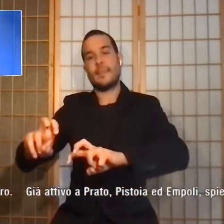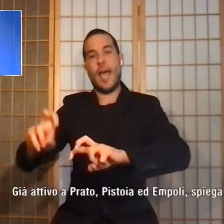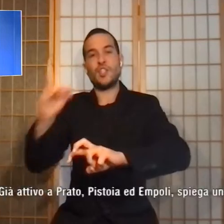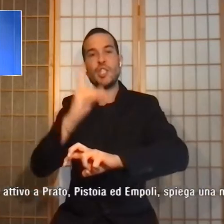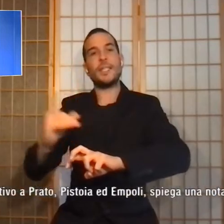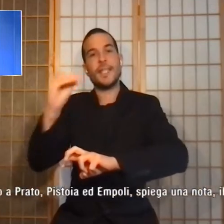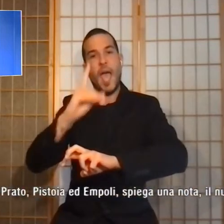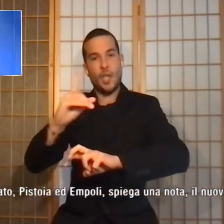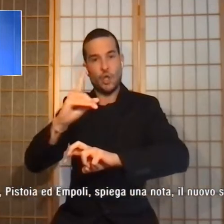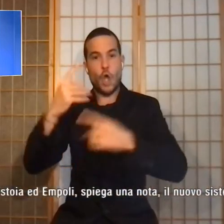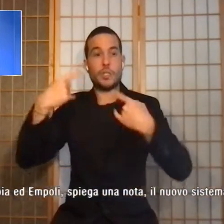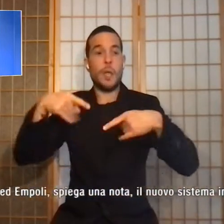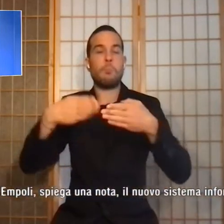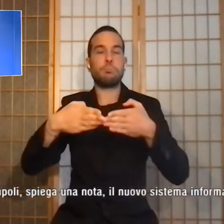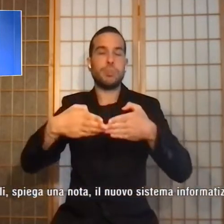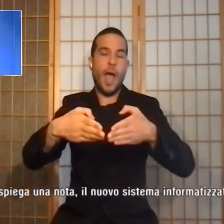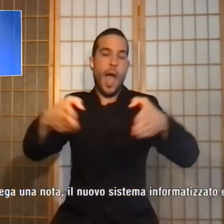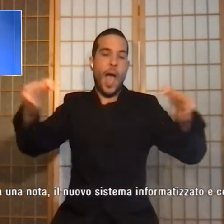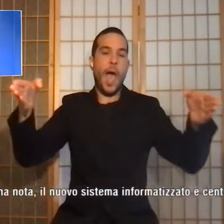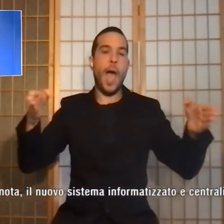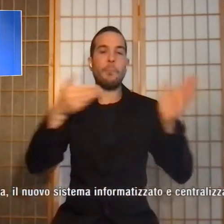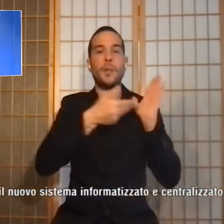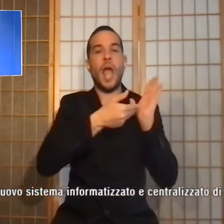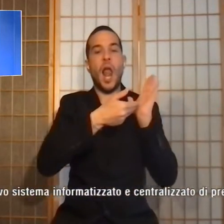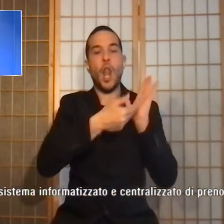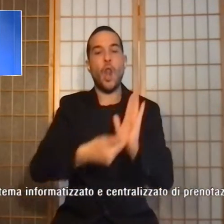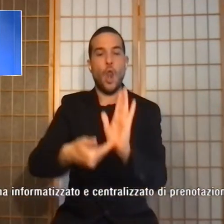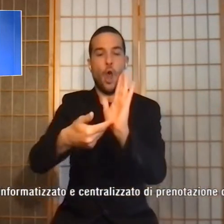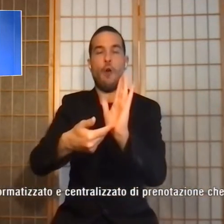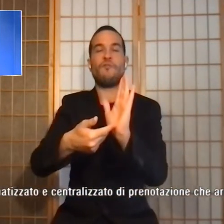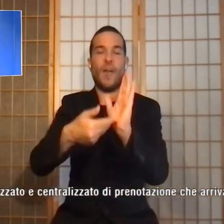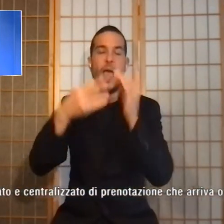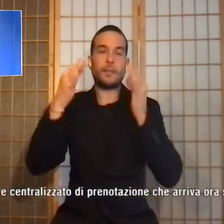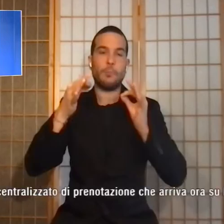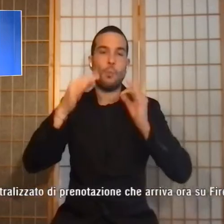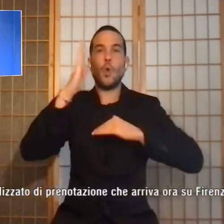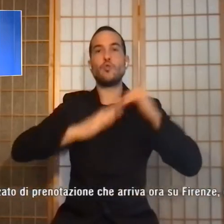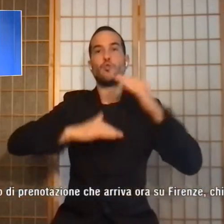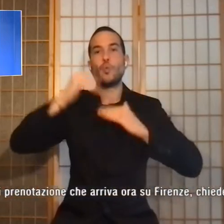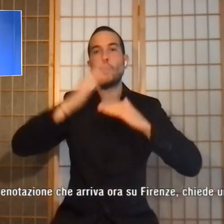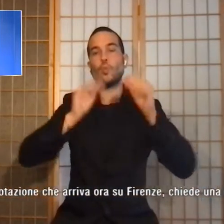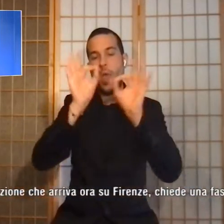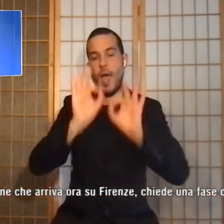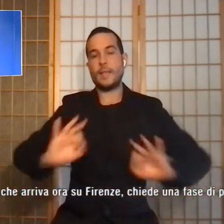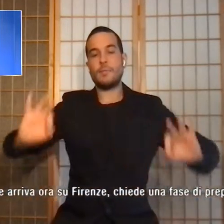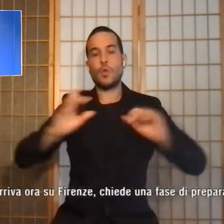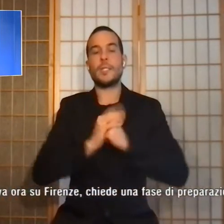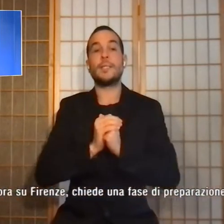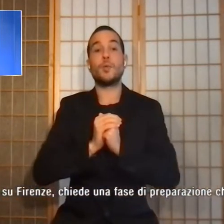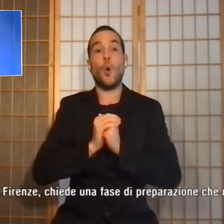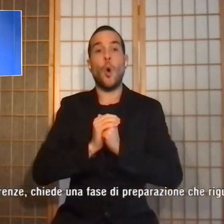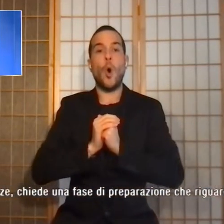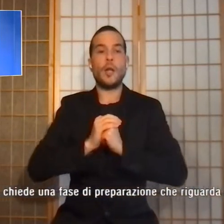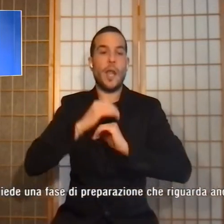amplia per gli utenti l'offerta delle strutture a disposizione, facilitando la scelta e